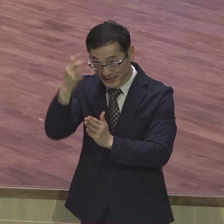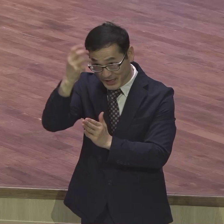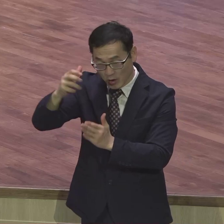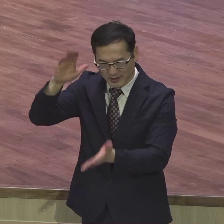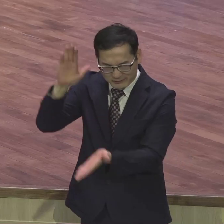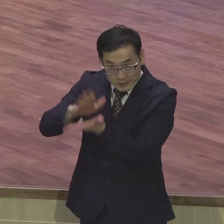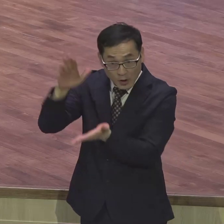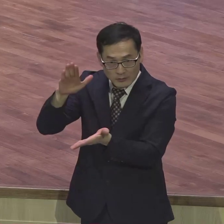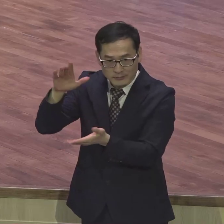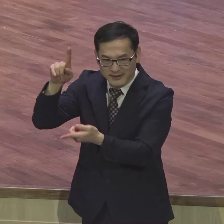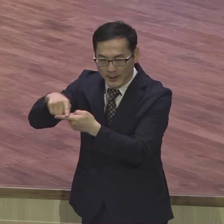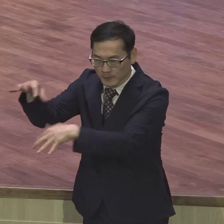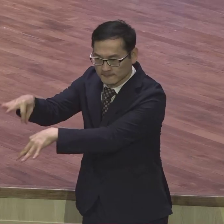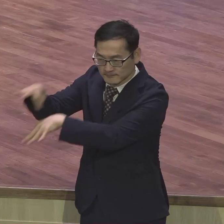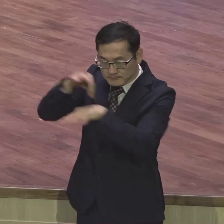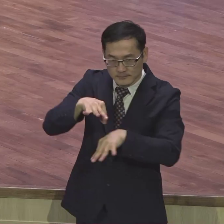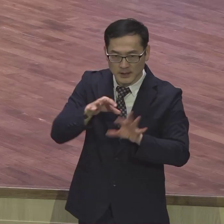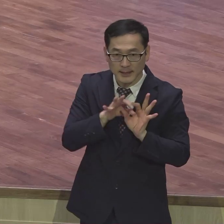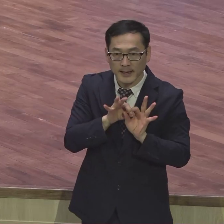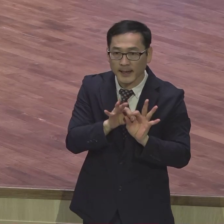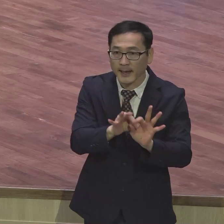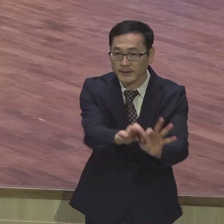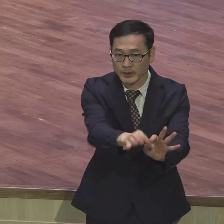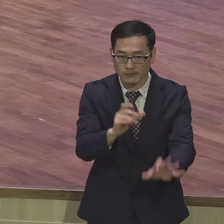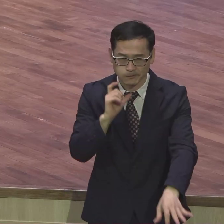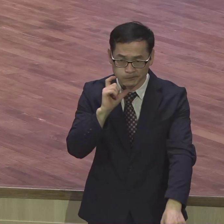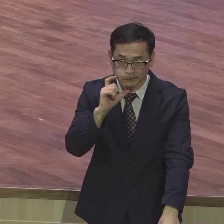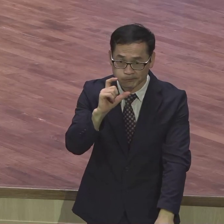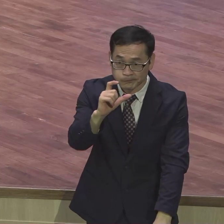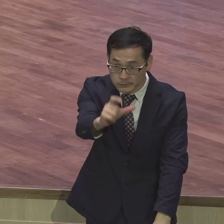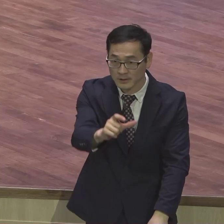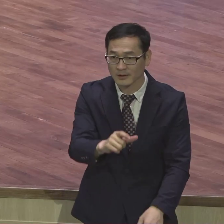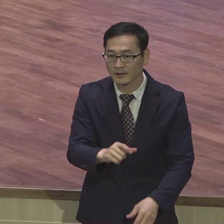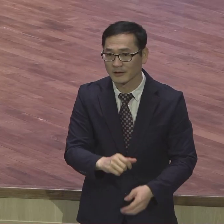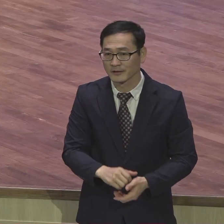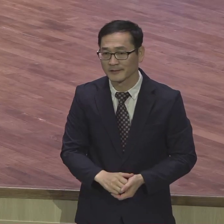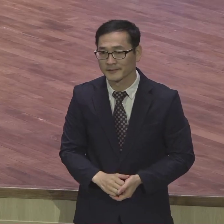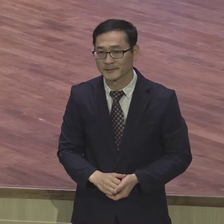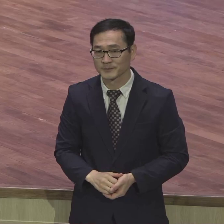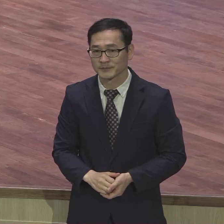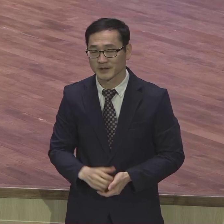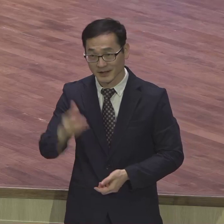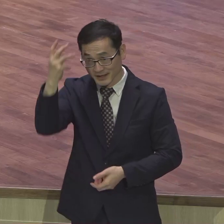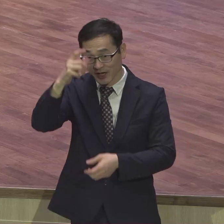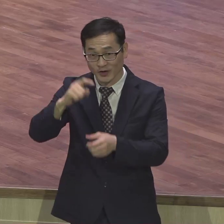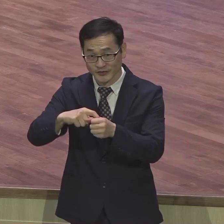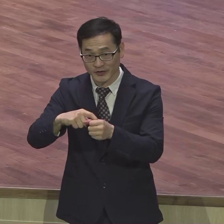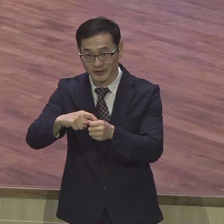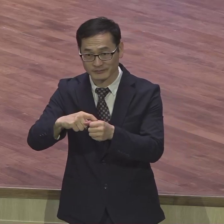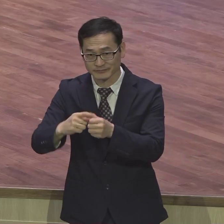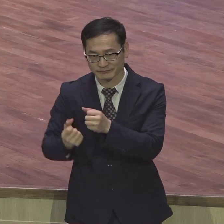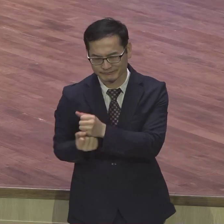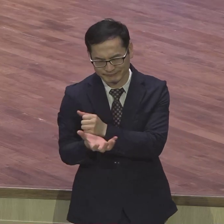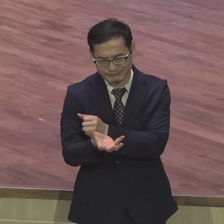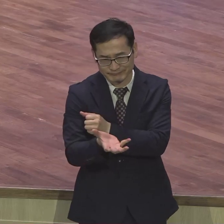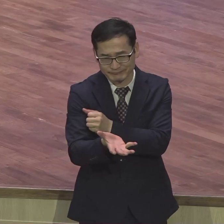영적 무먼트를 일으키면서 이렇게 영적 영향력을 지역으로 전세계로